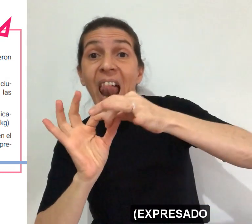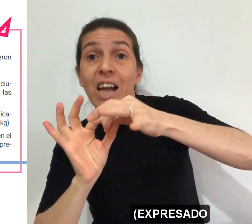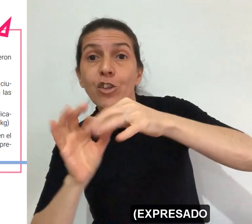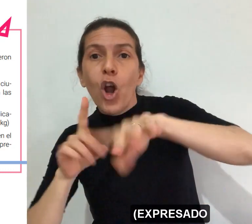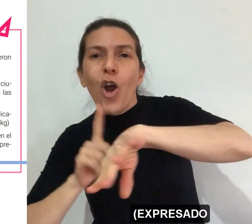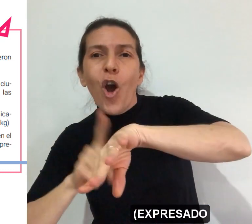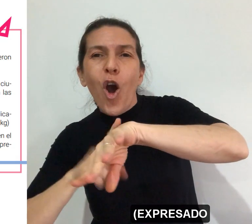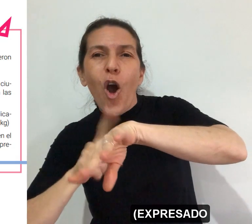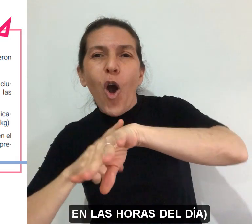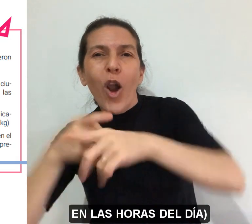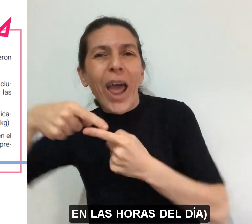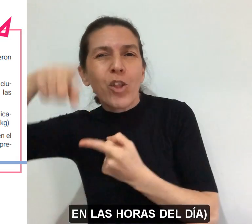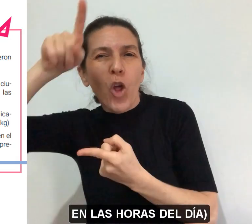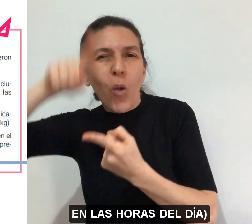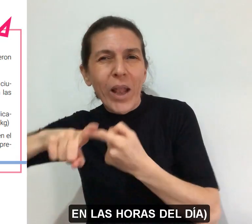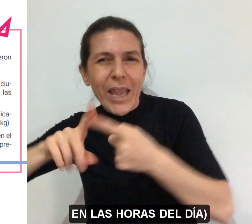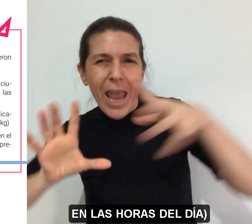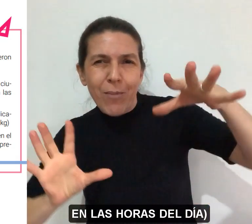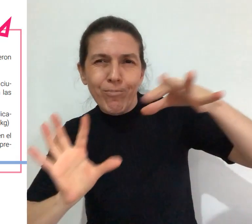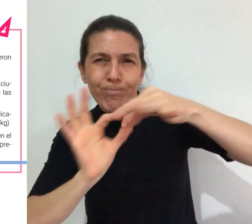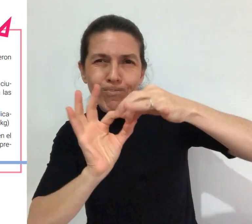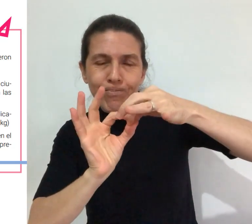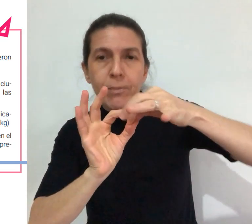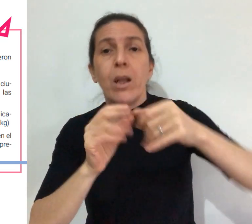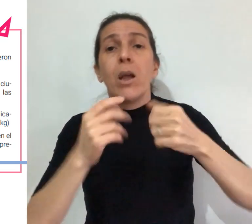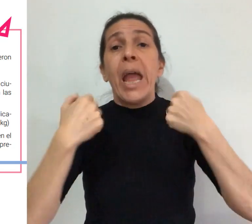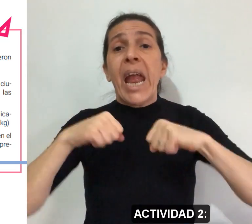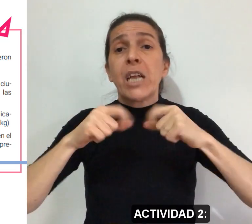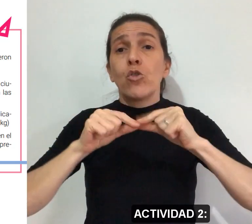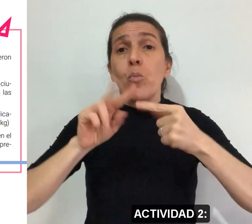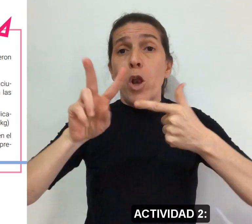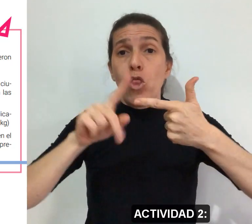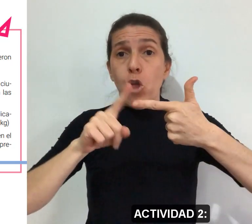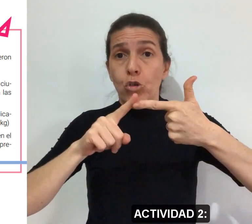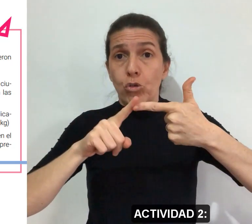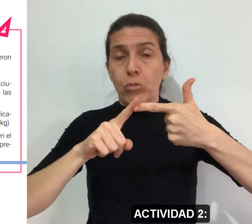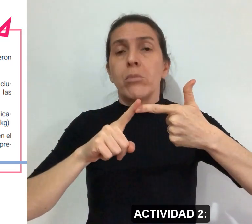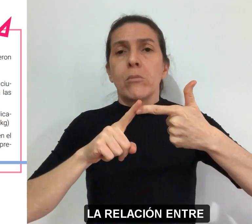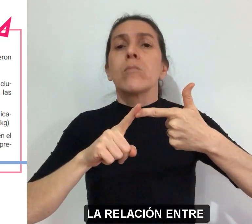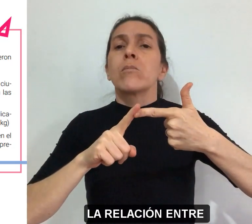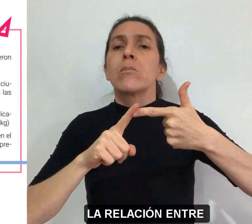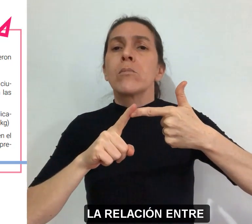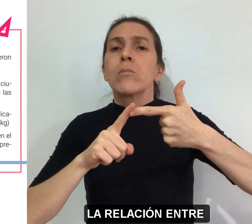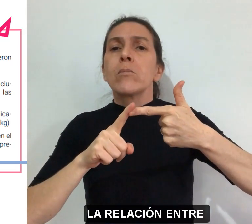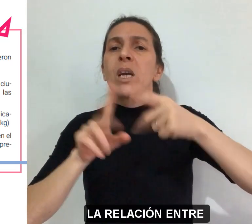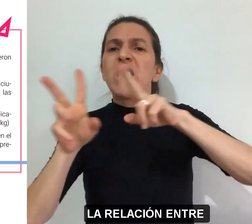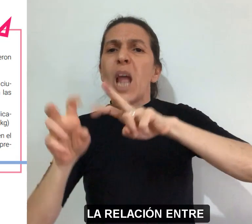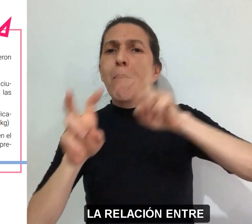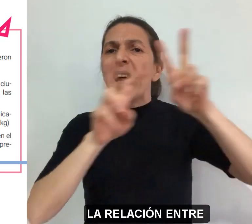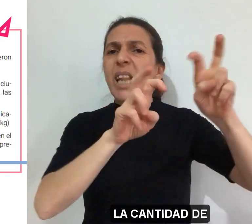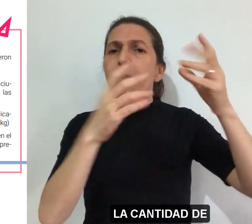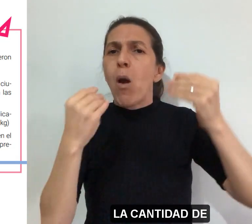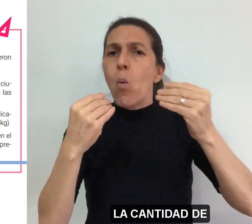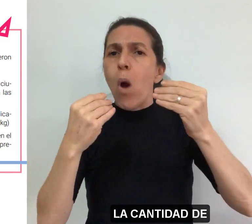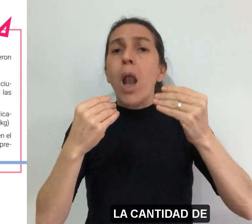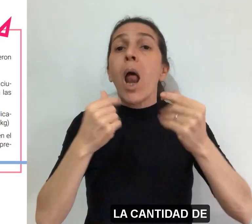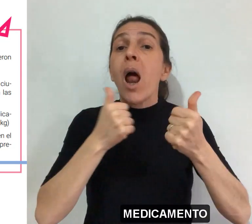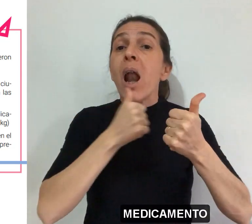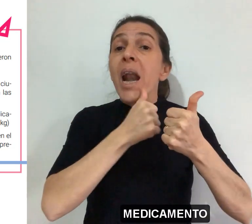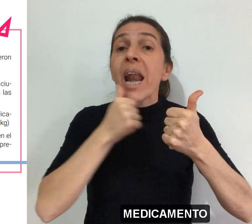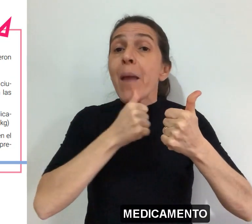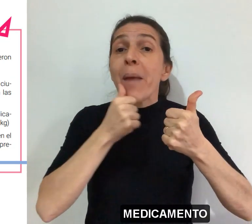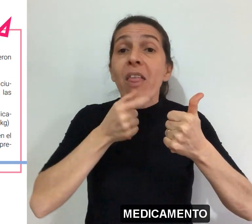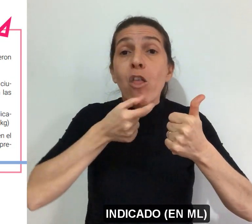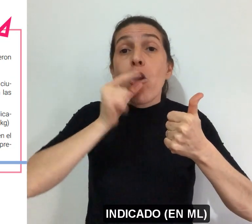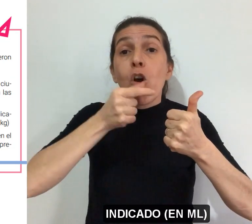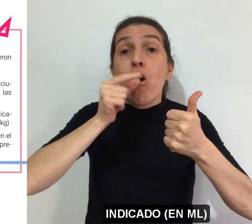expresado en las horas del día Actividad 2 La relación entre la cantidad de